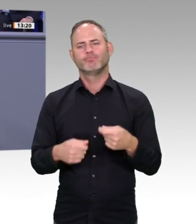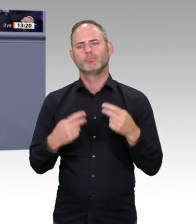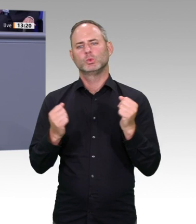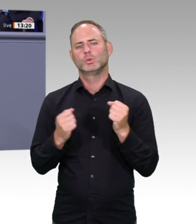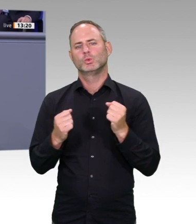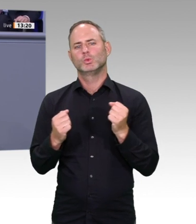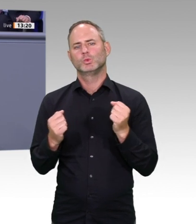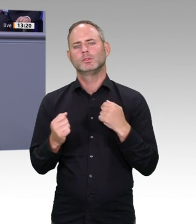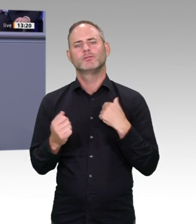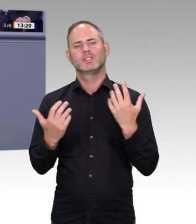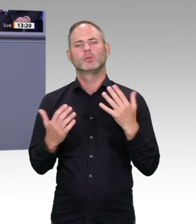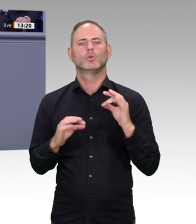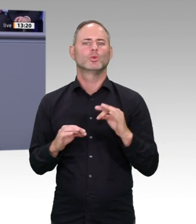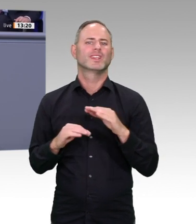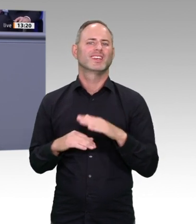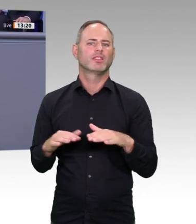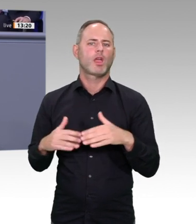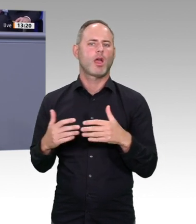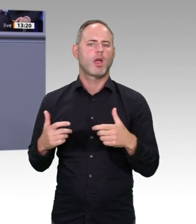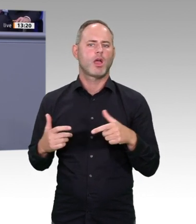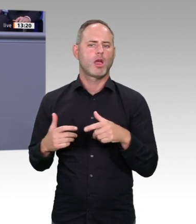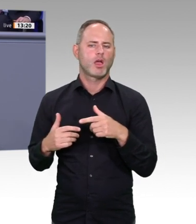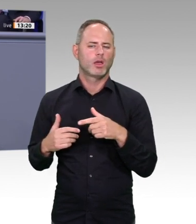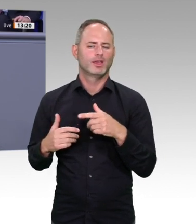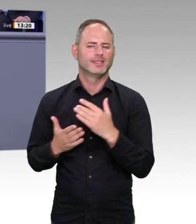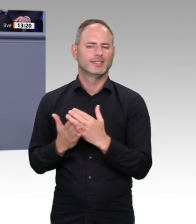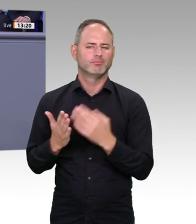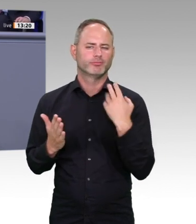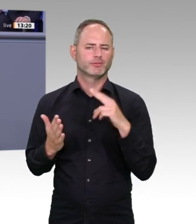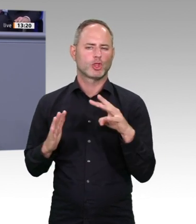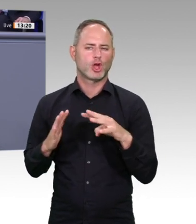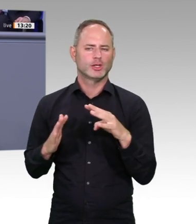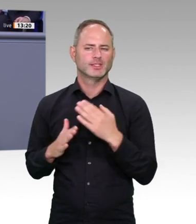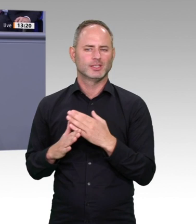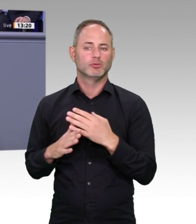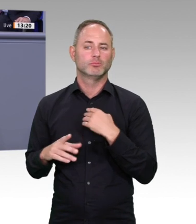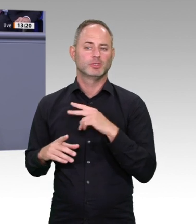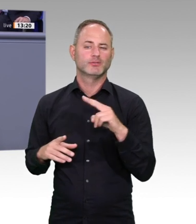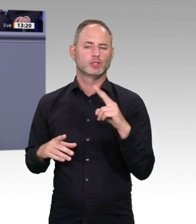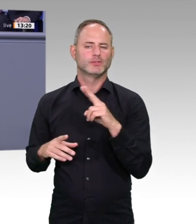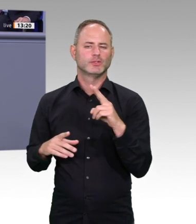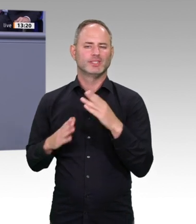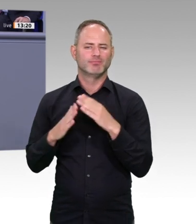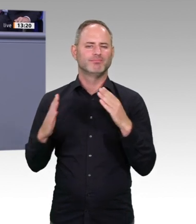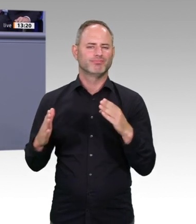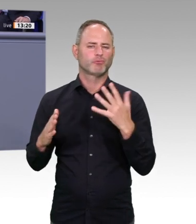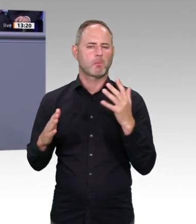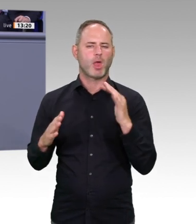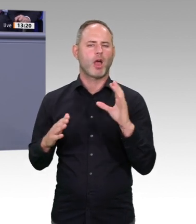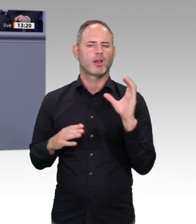Bildung, von Schul-Cloud und allem mit umfasst. Und deswegen investieren wir zusätzlich in den Ganztagsausbau.